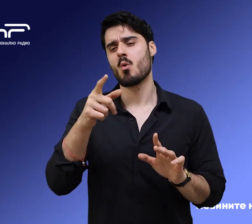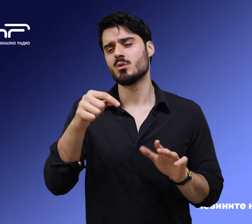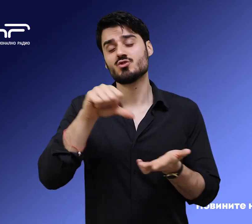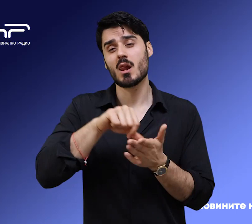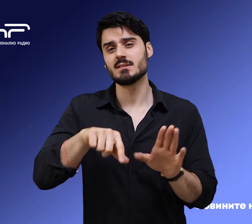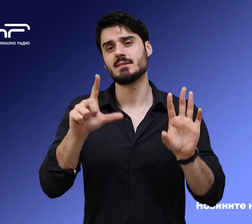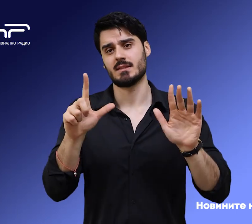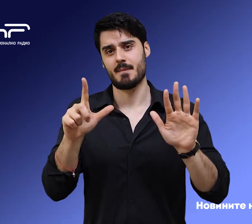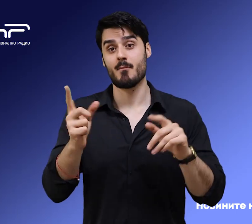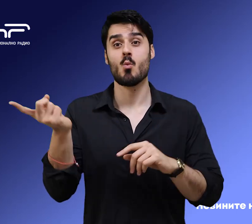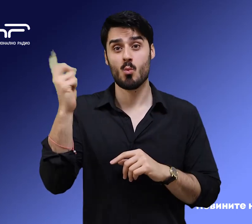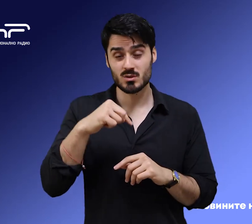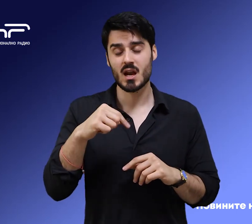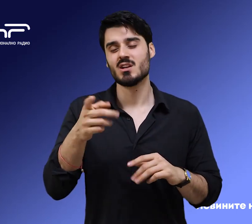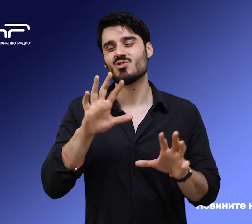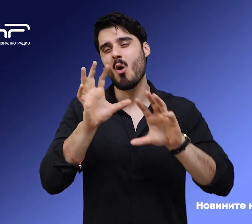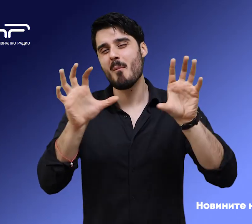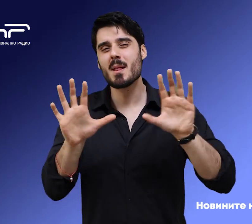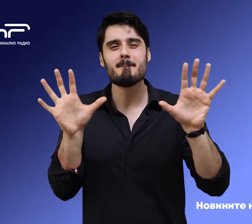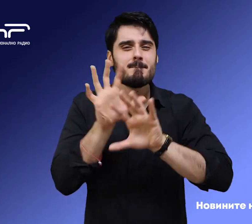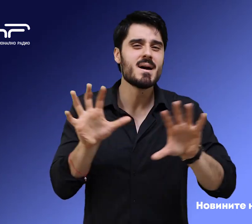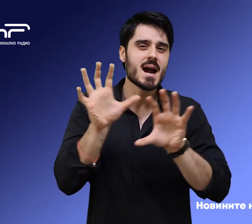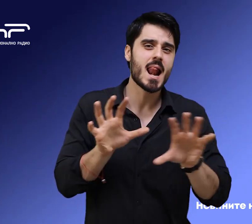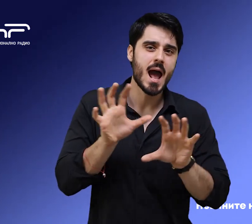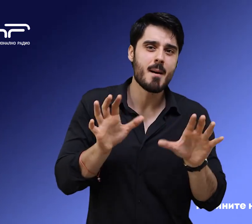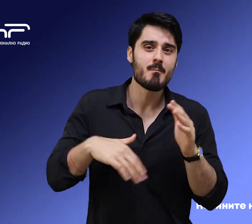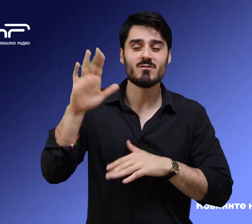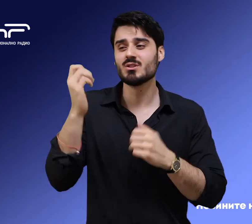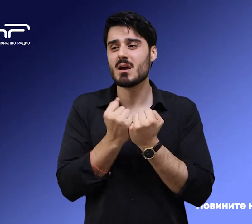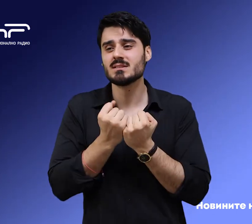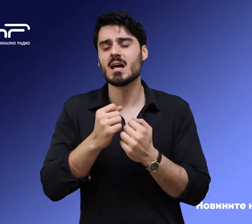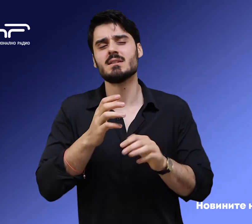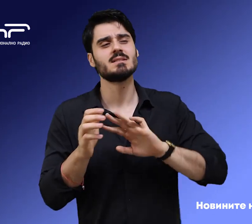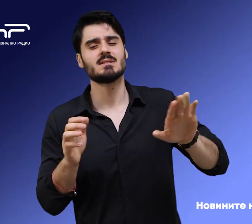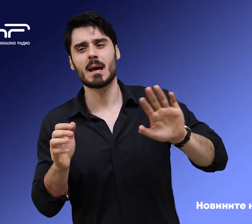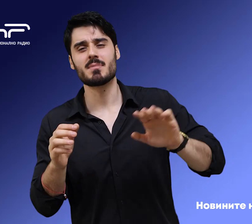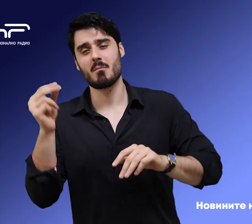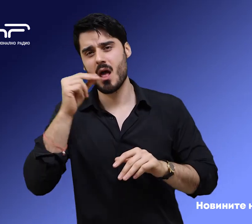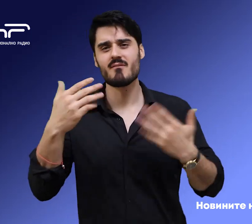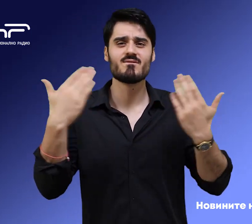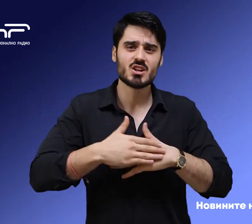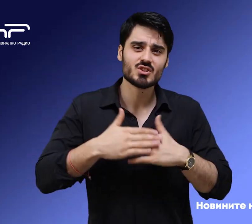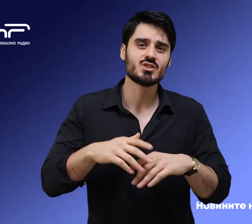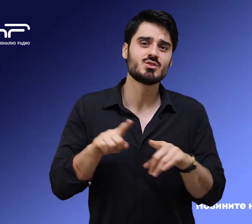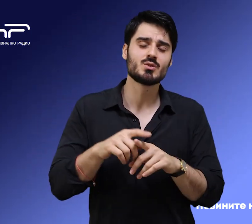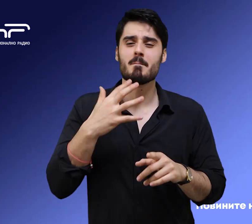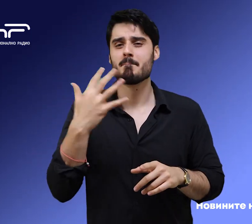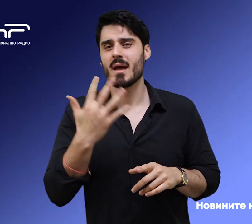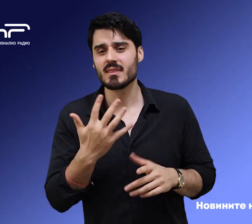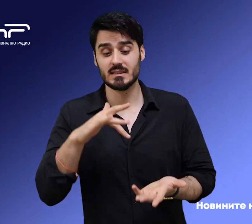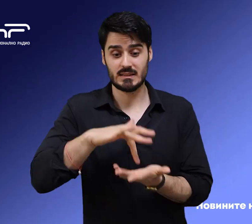През нощта и утръща е облачно и мъгливо. На много места, главно в Западна България, вечерта и през нощта същото петък и в Централна ще има